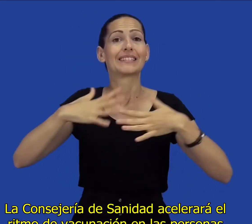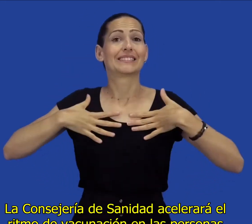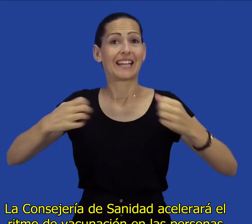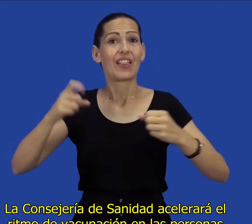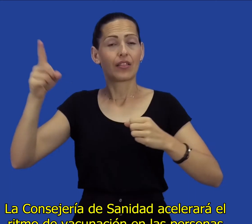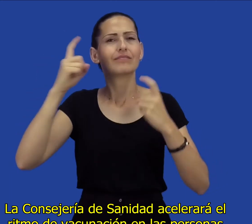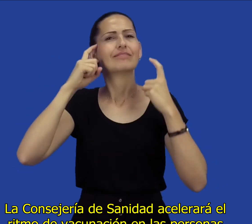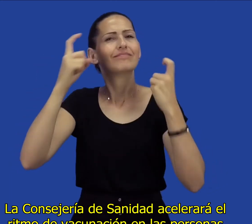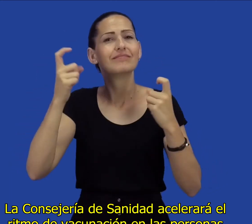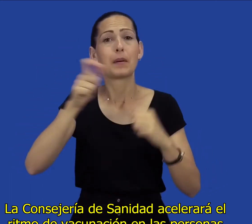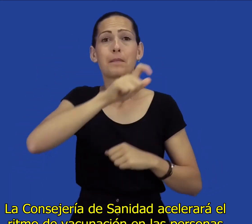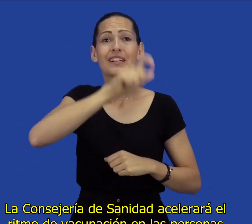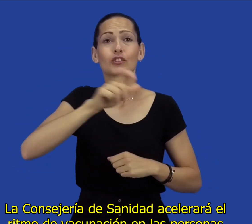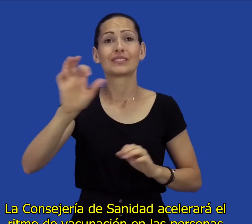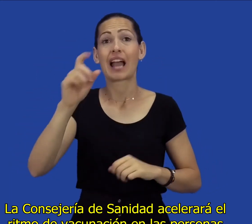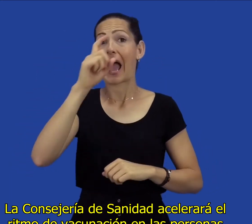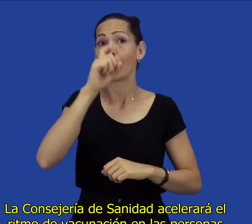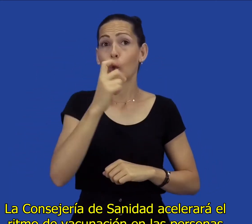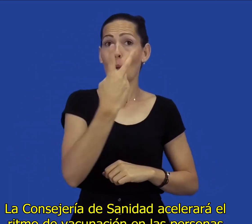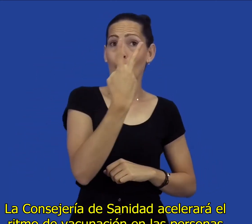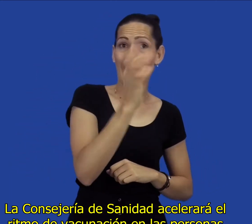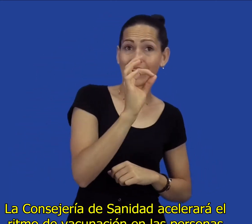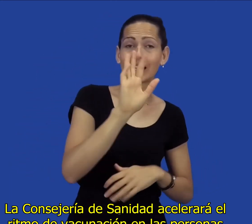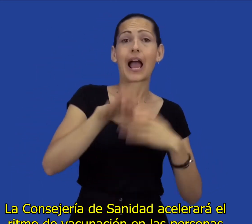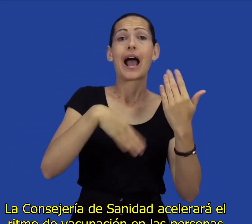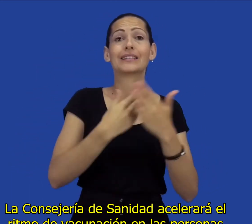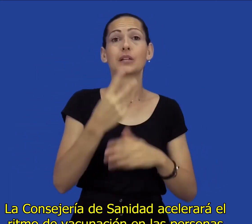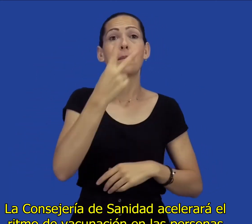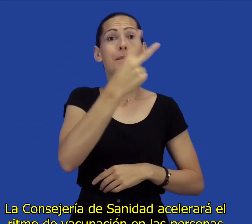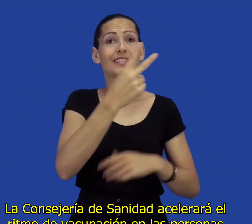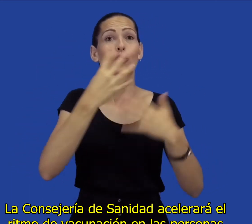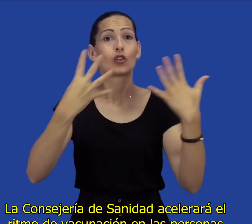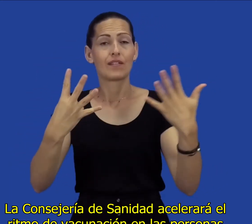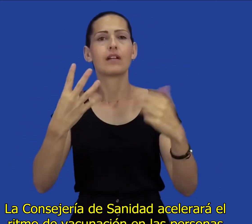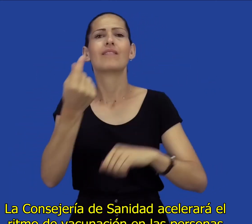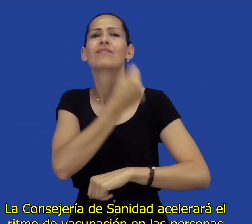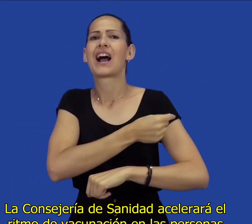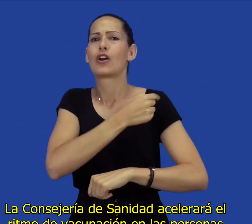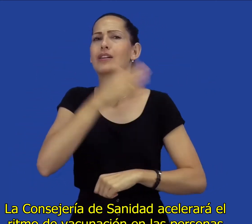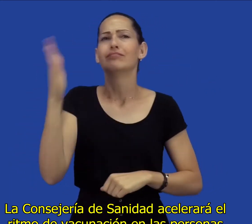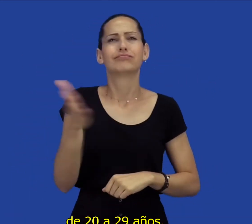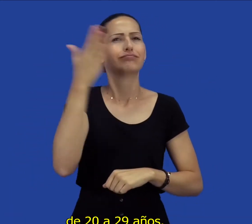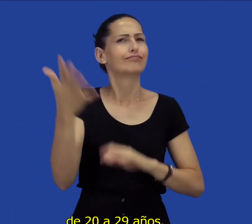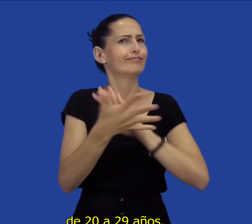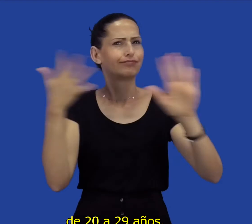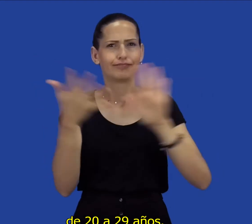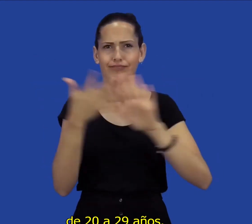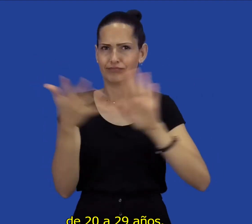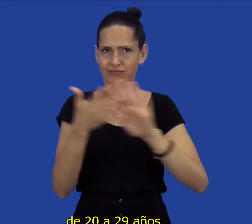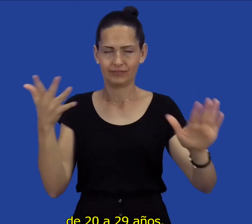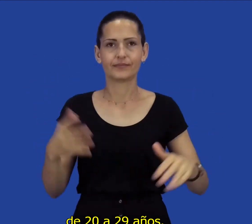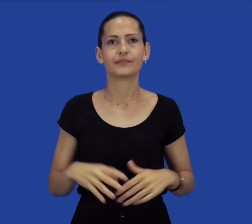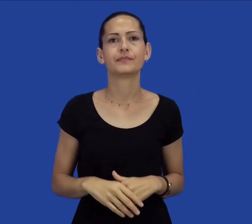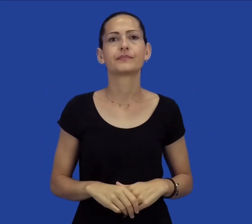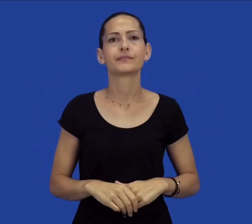La Consejería de Sanidad acelerará el ritmo de vacunación en las personas de 20 a 29 años.